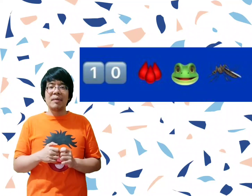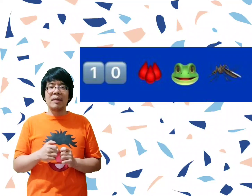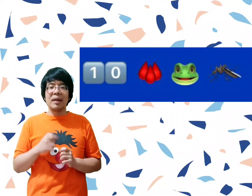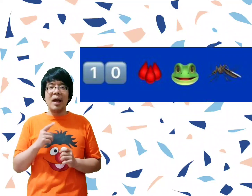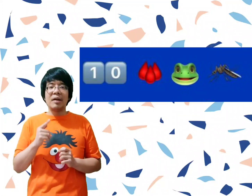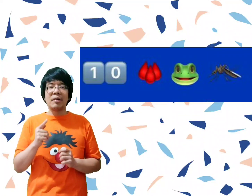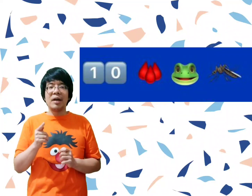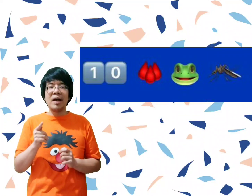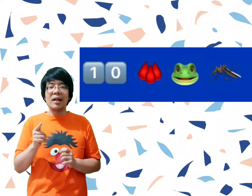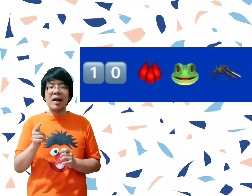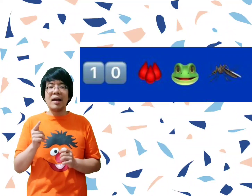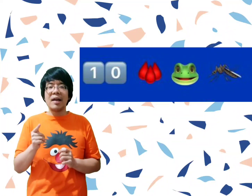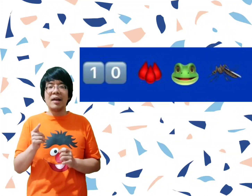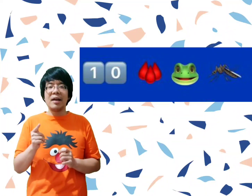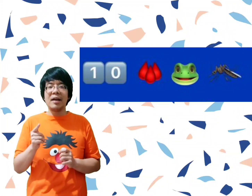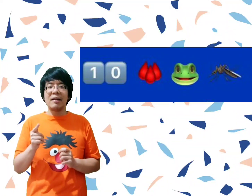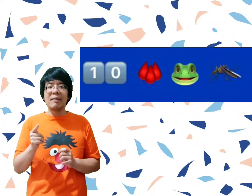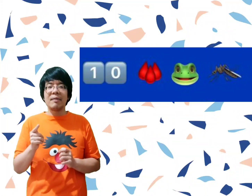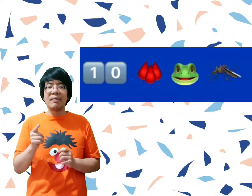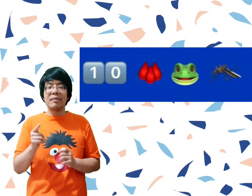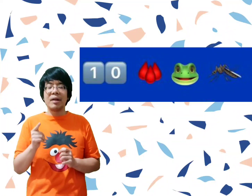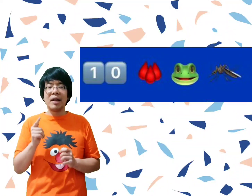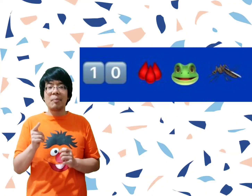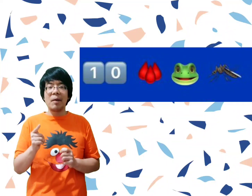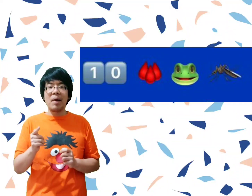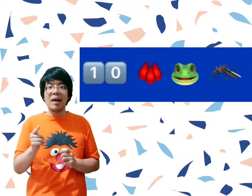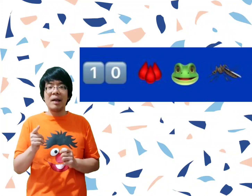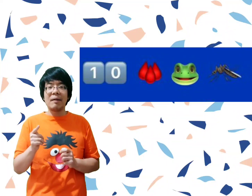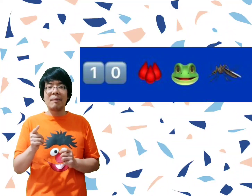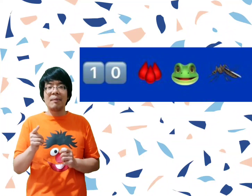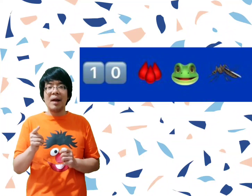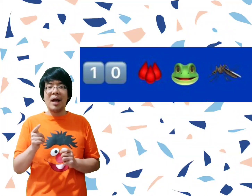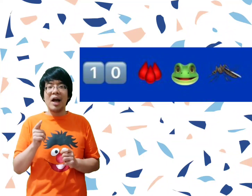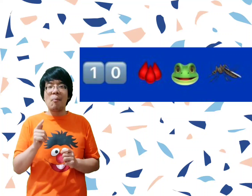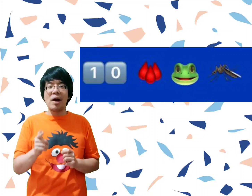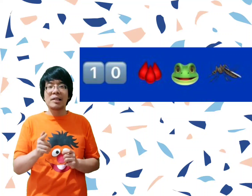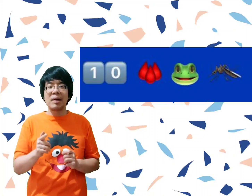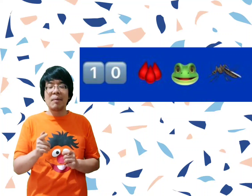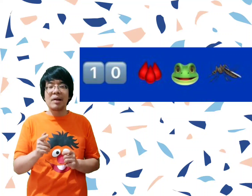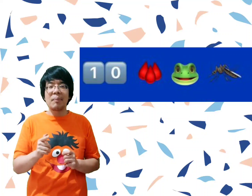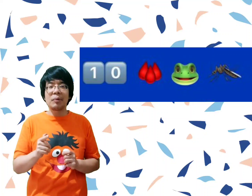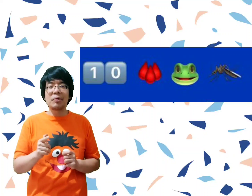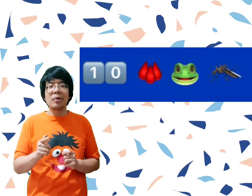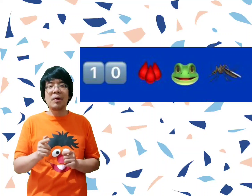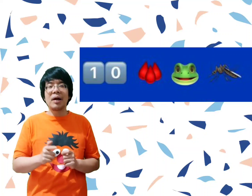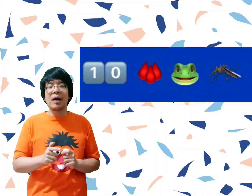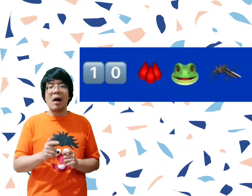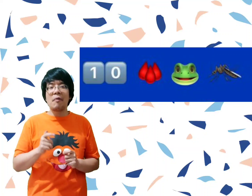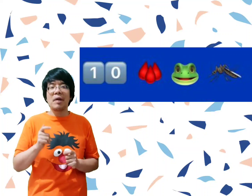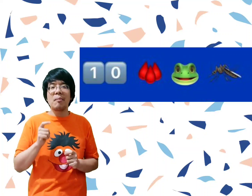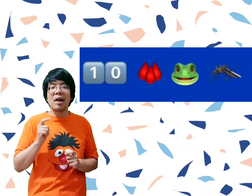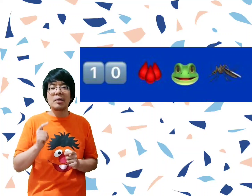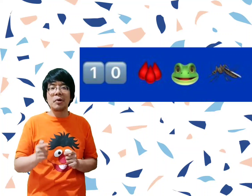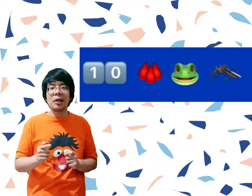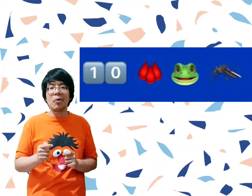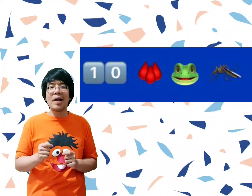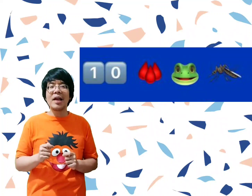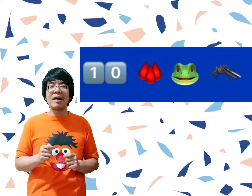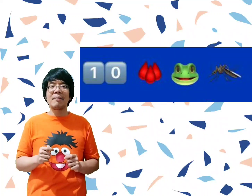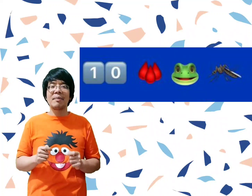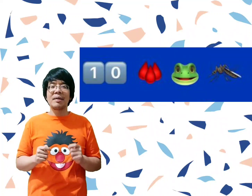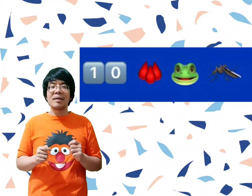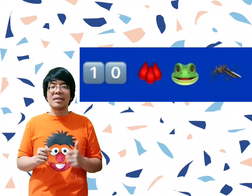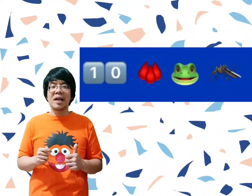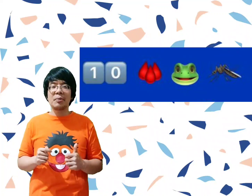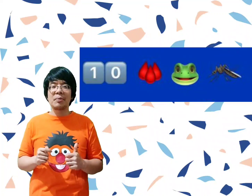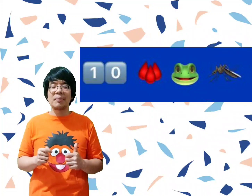ya. Nah, udah dilihat kan kayak gini nih. Sudah dilihat baik-baik. Kakak nggak mau kasih banyak-banyak petunjuk. Kak Fuye mau langsung hitung